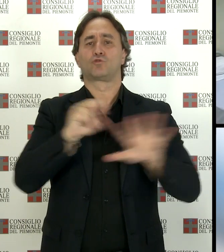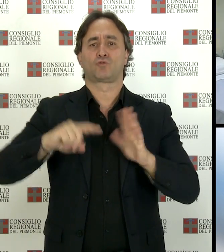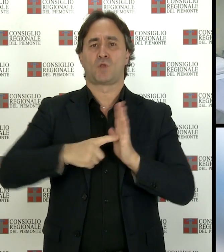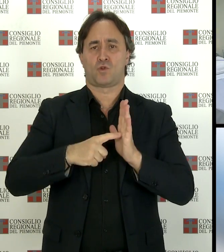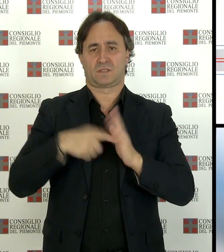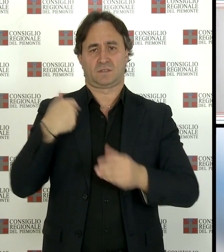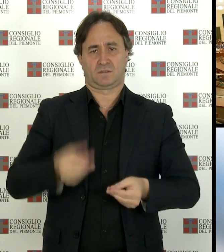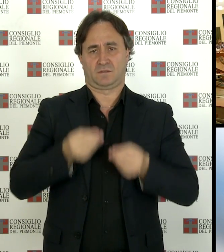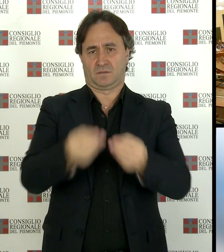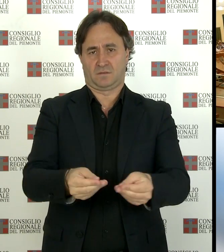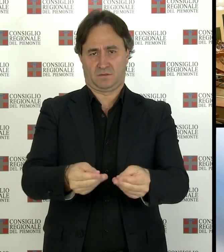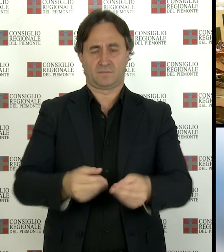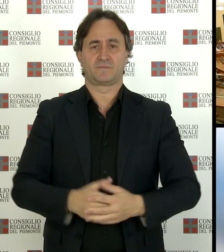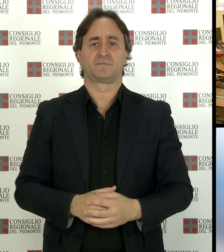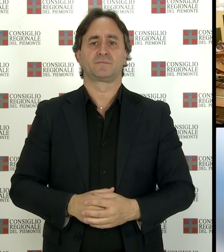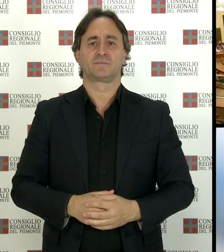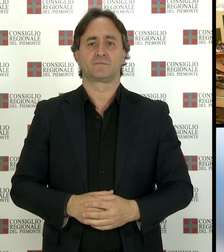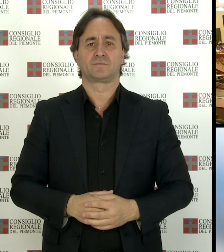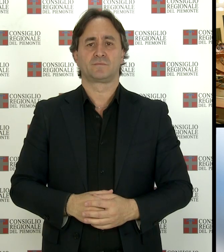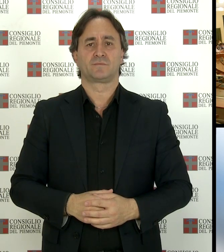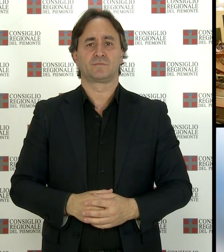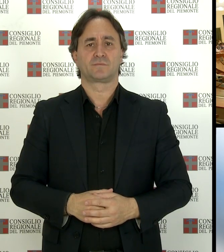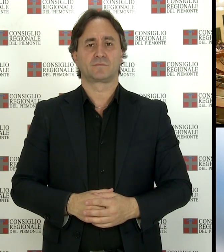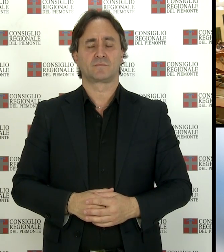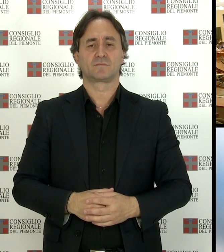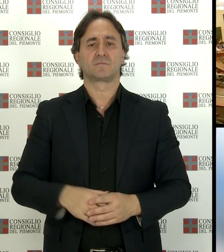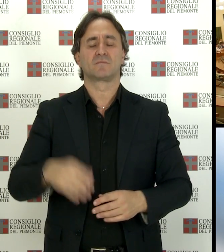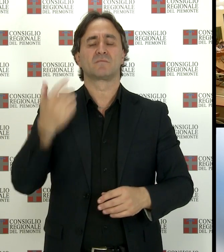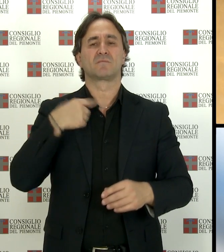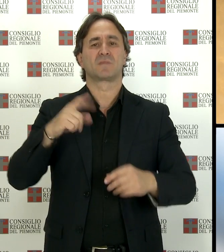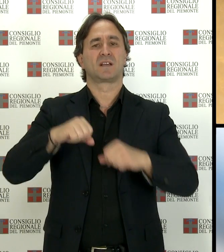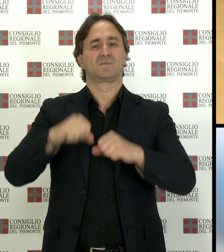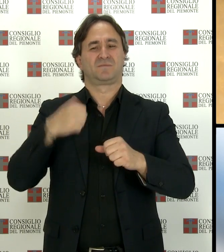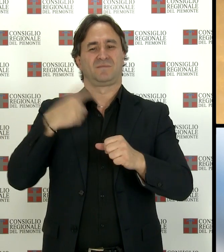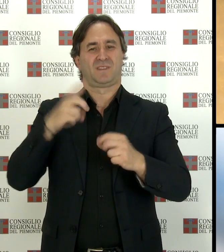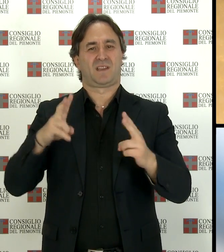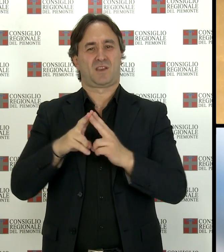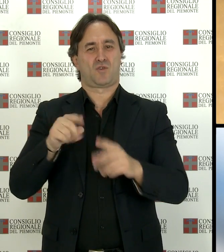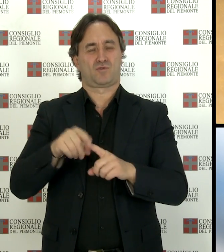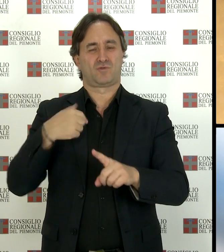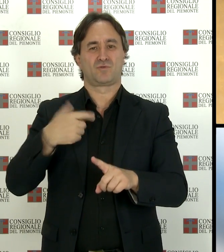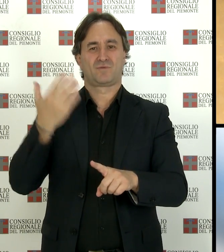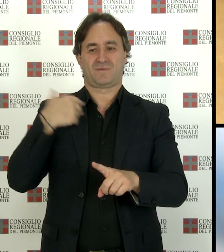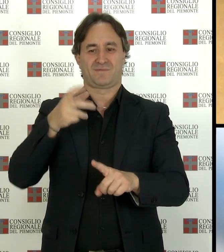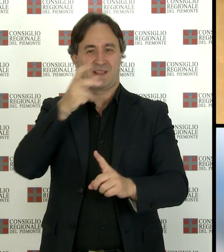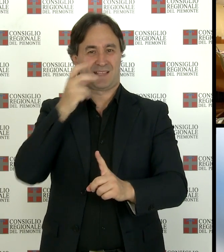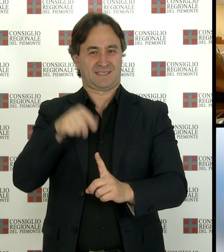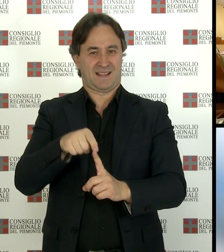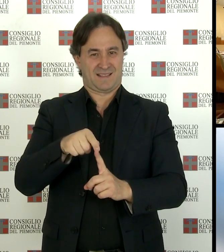nel corso della prima seduta d'aula dopo la pausa estiva l'assemblea piemontese ha approvato all'unanimità la